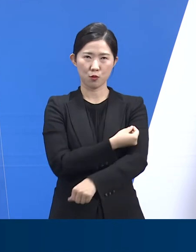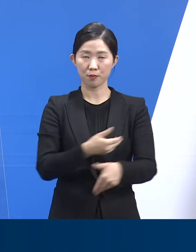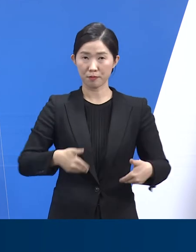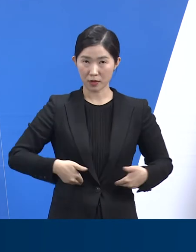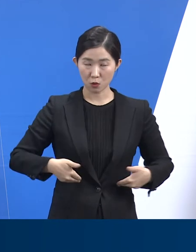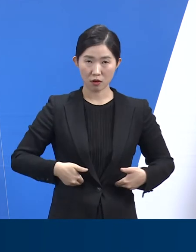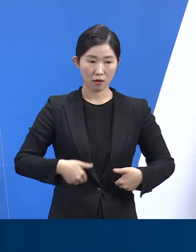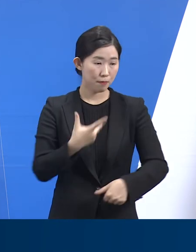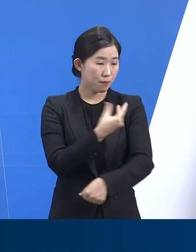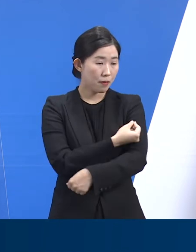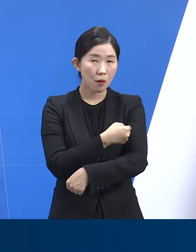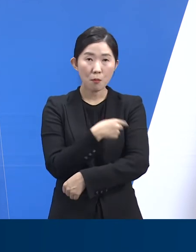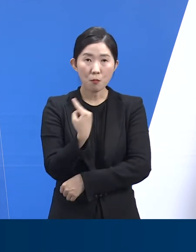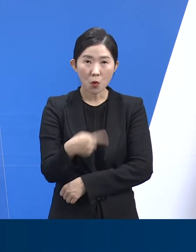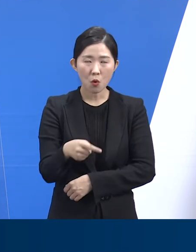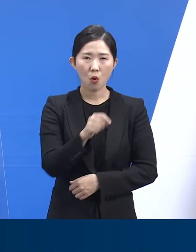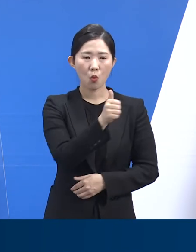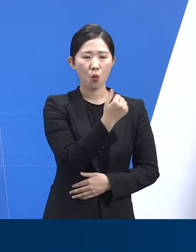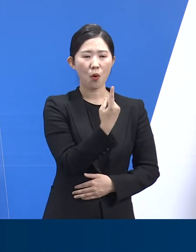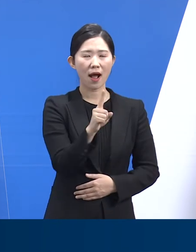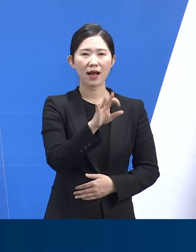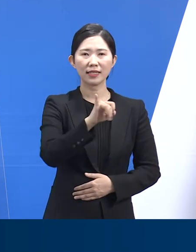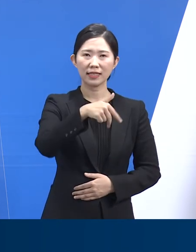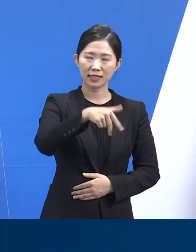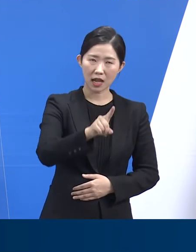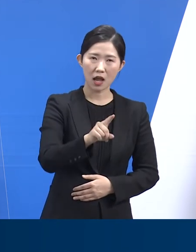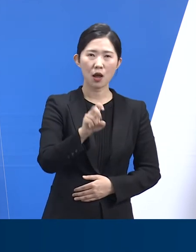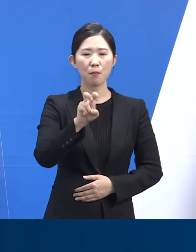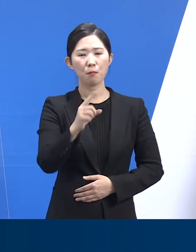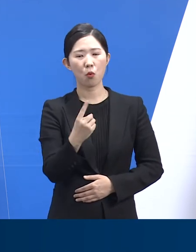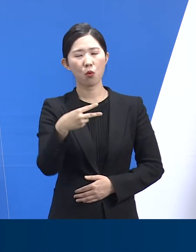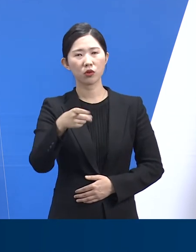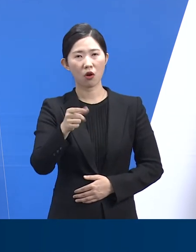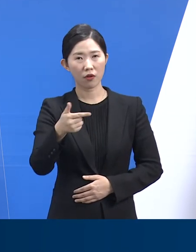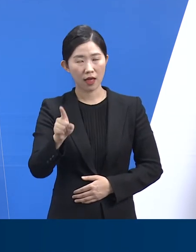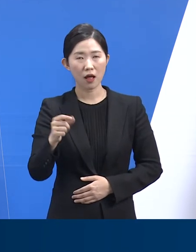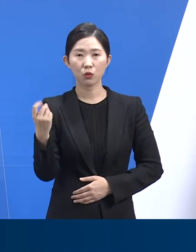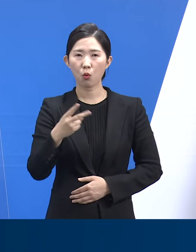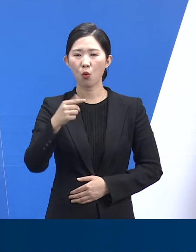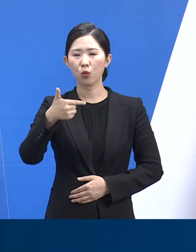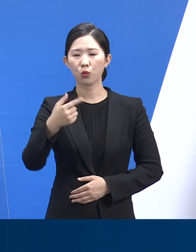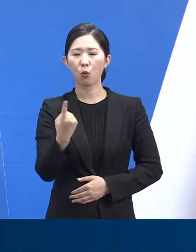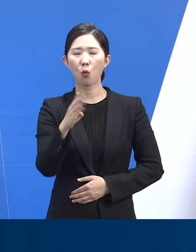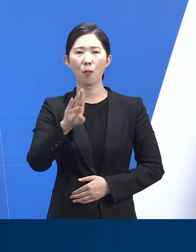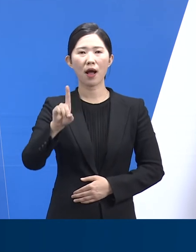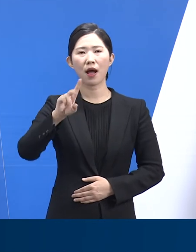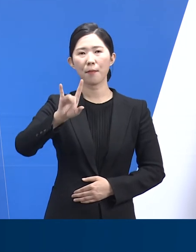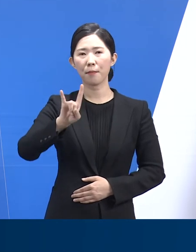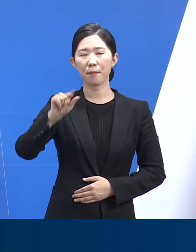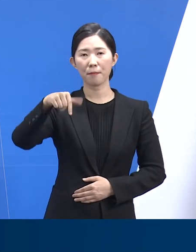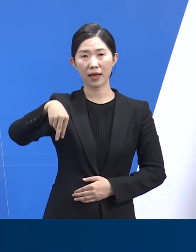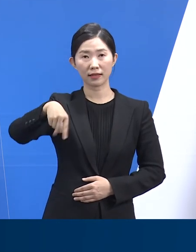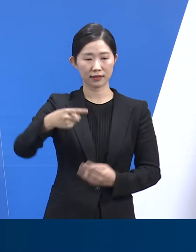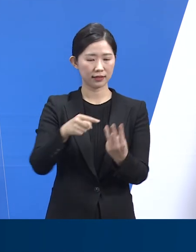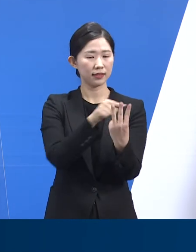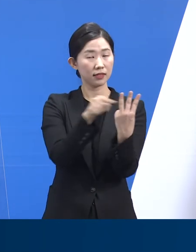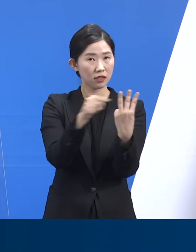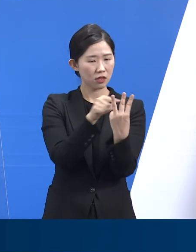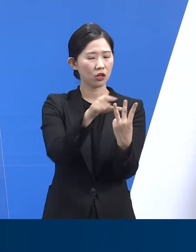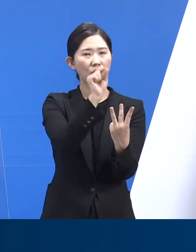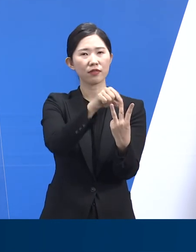백신은 화이자, 모더나와 같은 mRNA 백신과 도어백스 백신으로 사전 예약 시 선택 가능합니다.